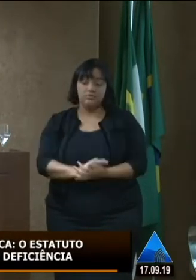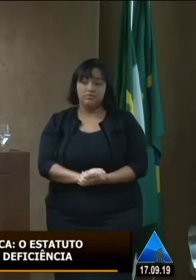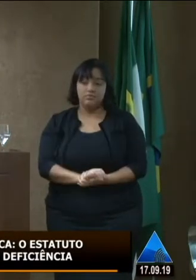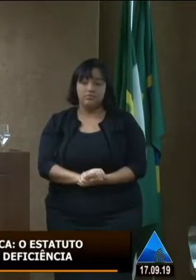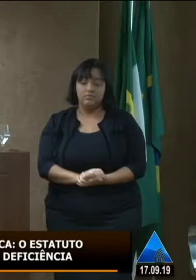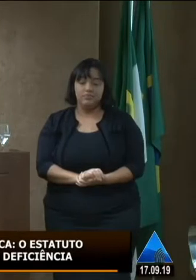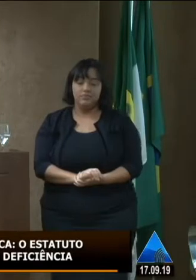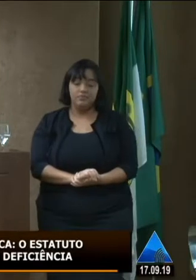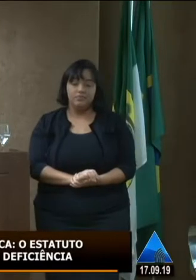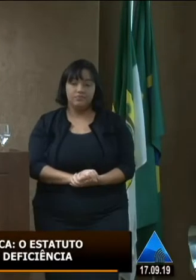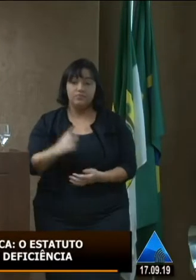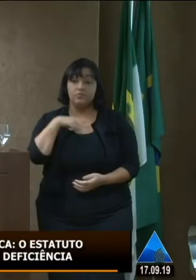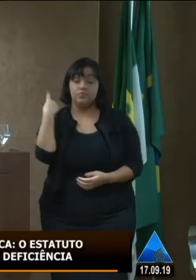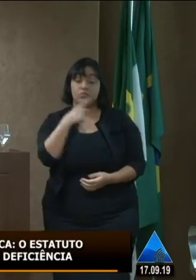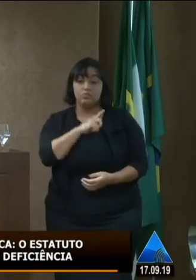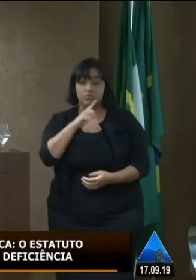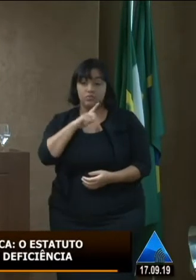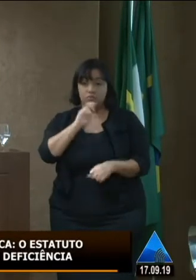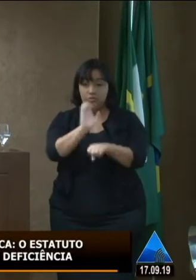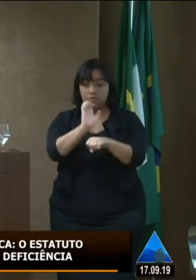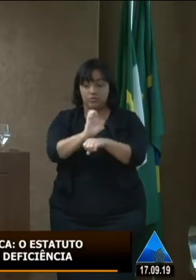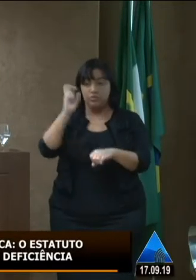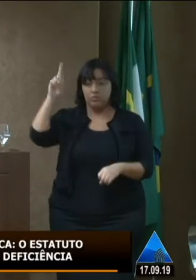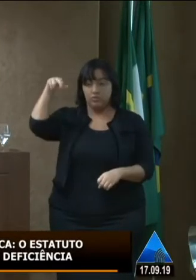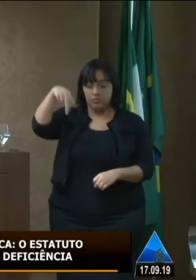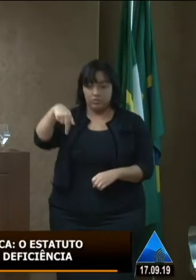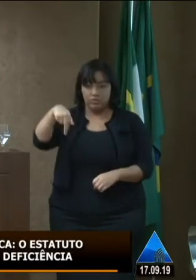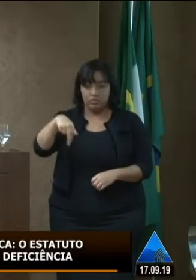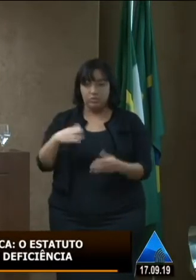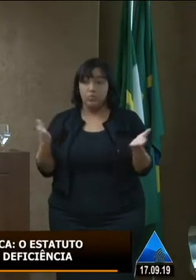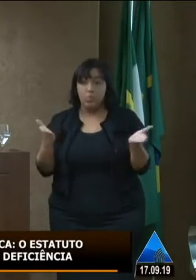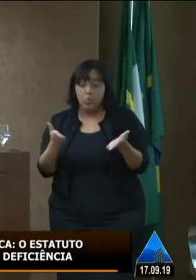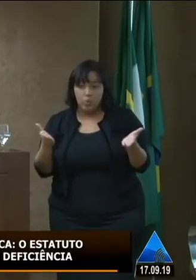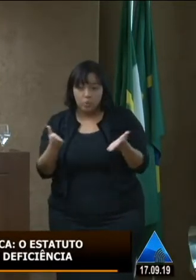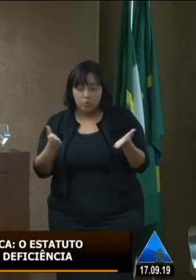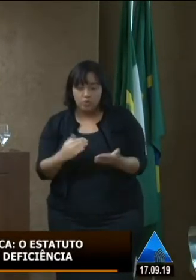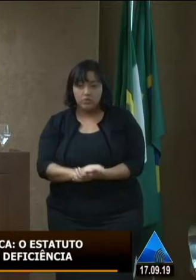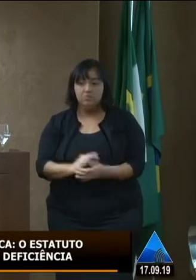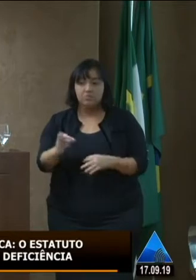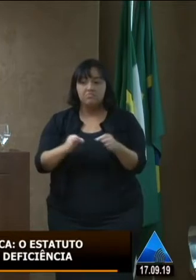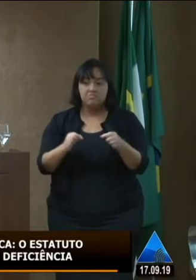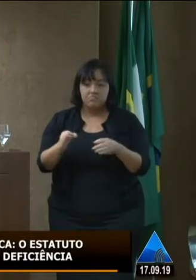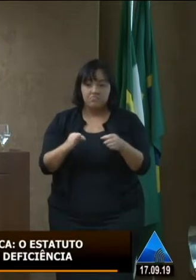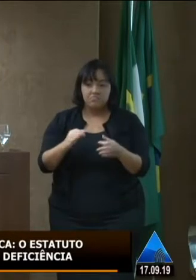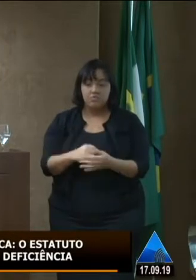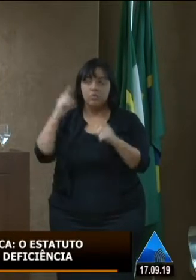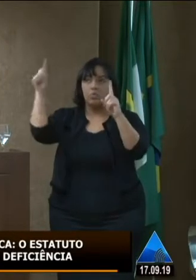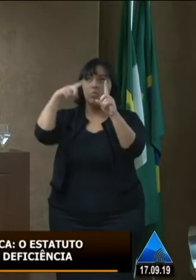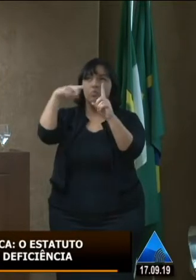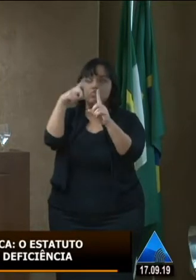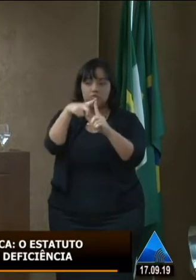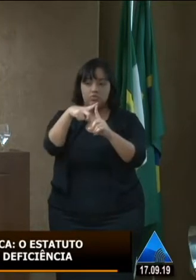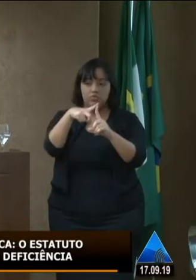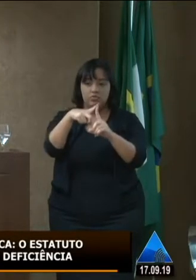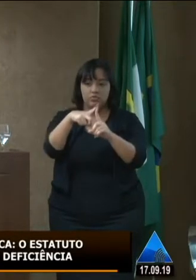nós temos no estado do Rio Grande do Norte hoje uma secretaria de estado com o objetivo de ao